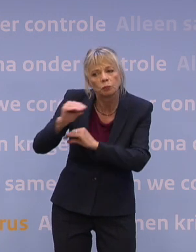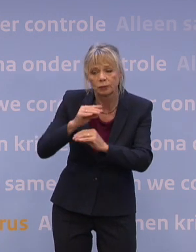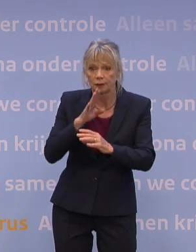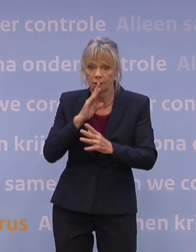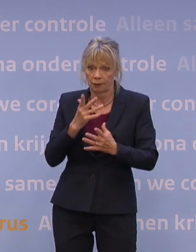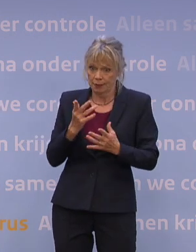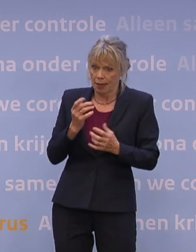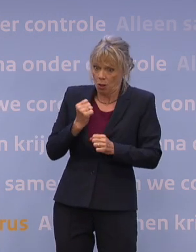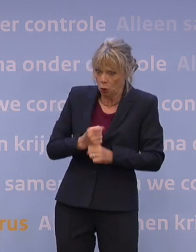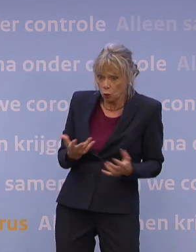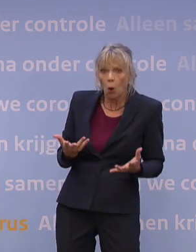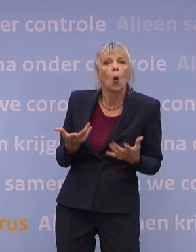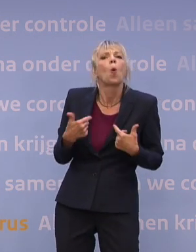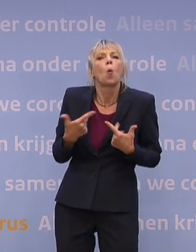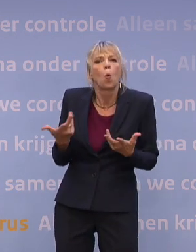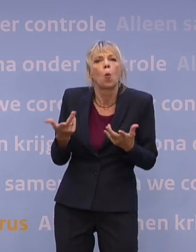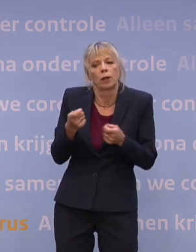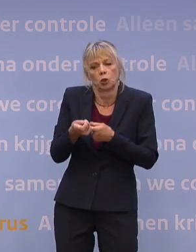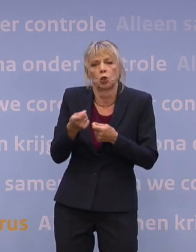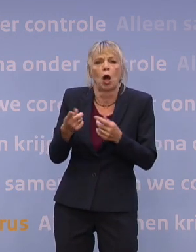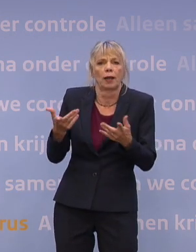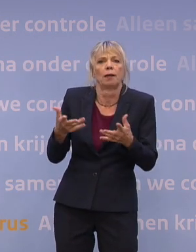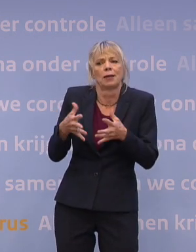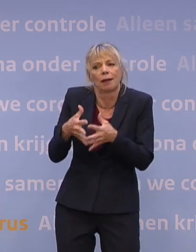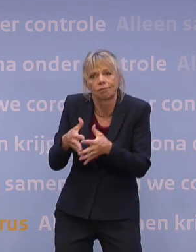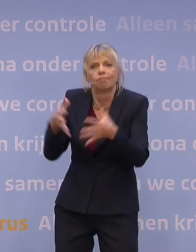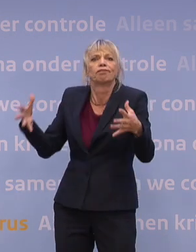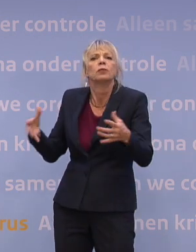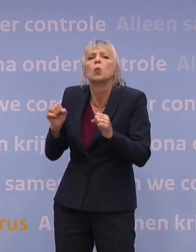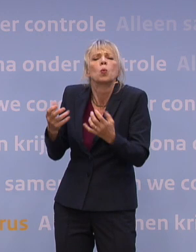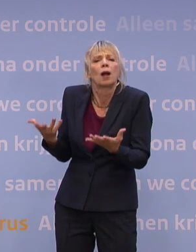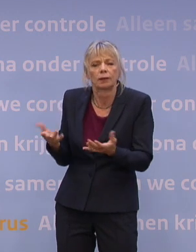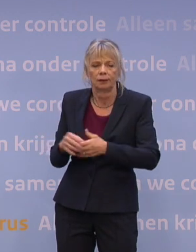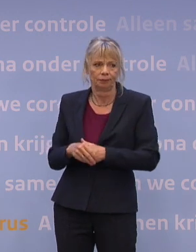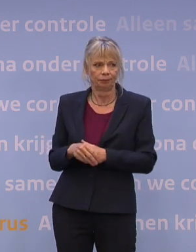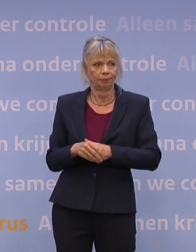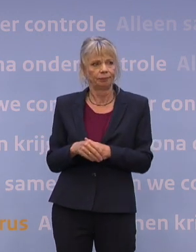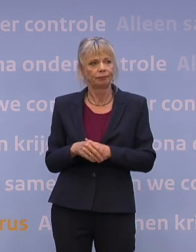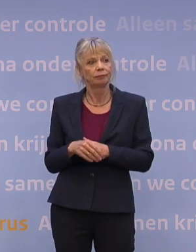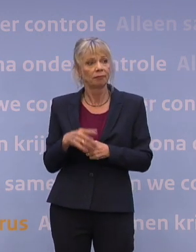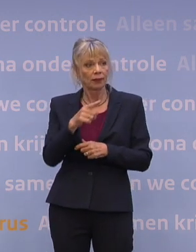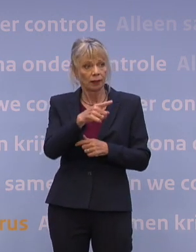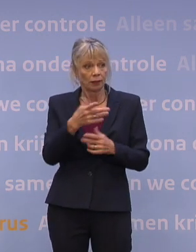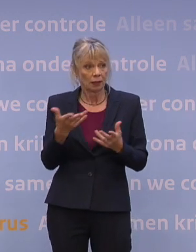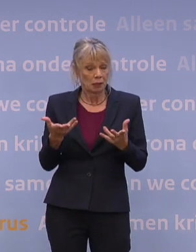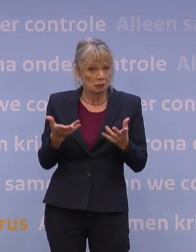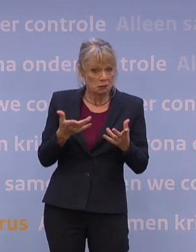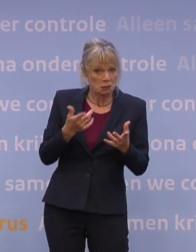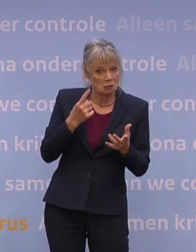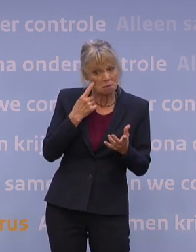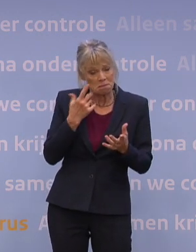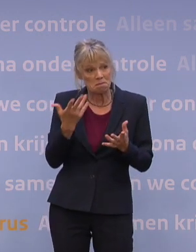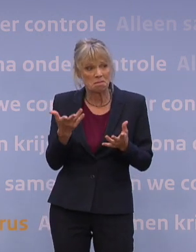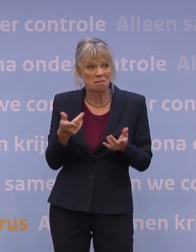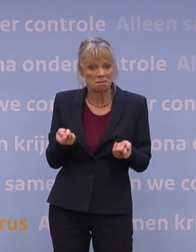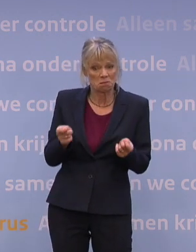zijn, hoe zou je ook daar weer verder kunnen opschalen? maar als ik u zo hoor, dan is de kans best aanwezig dat we weer in een lockdown-achtige situatie komen in het